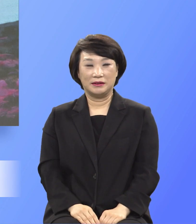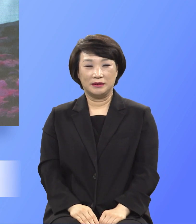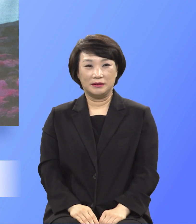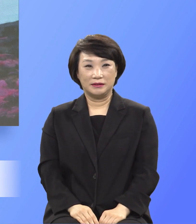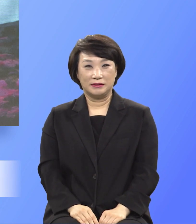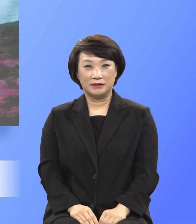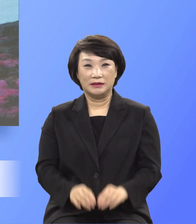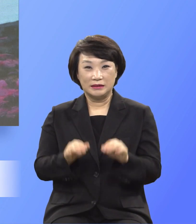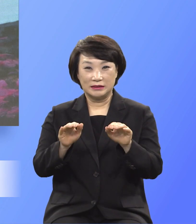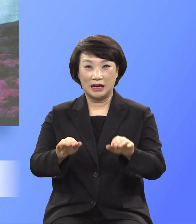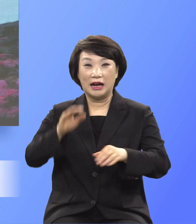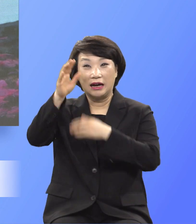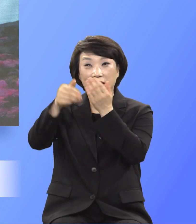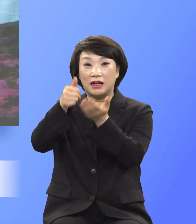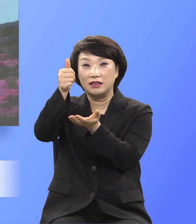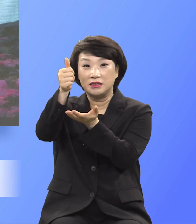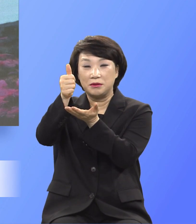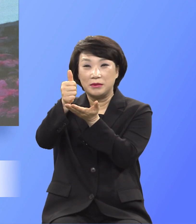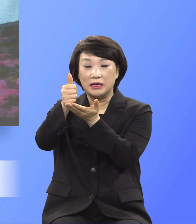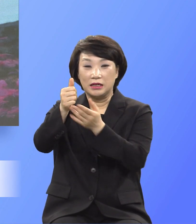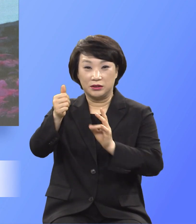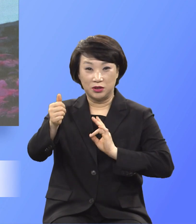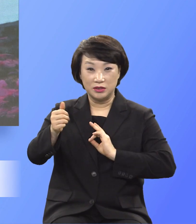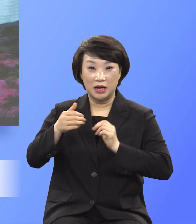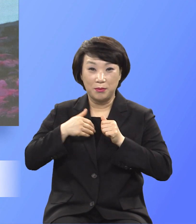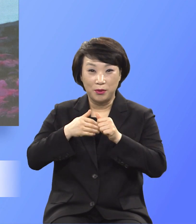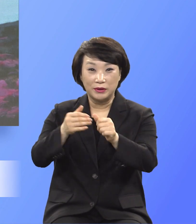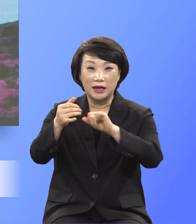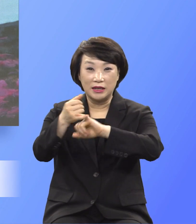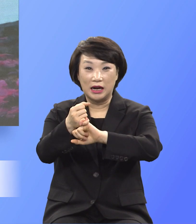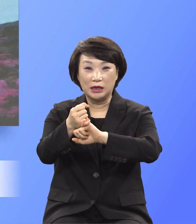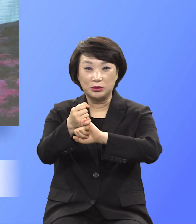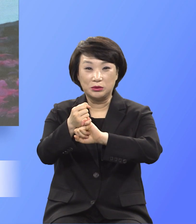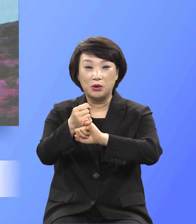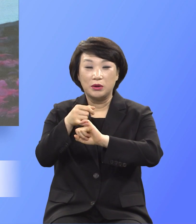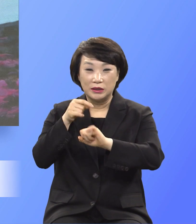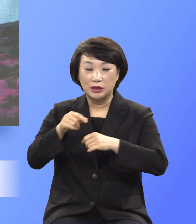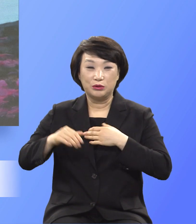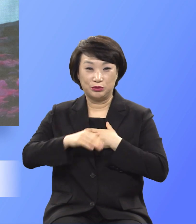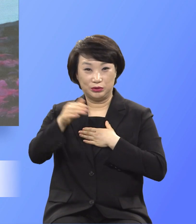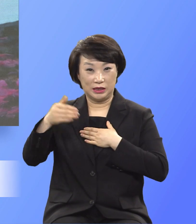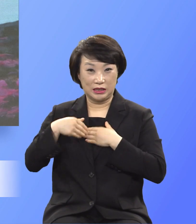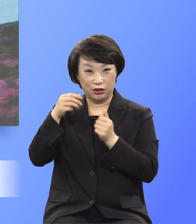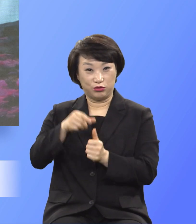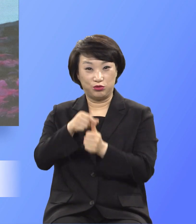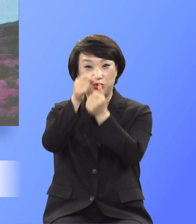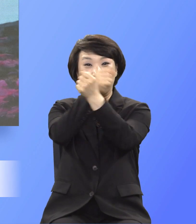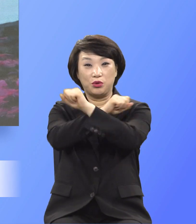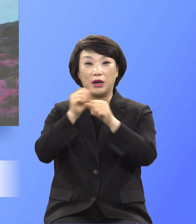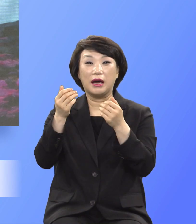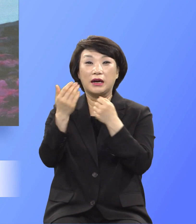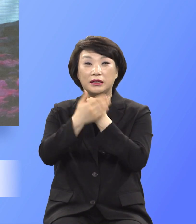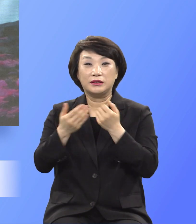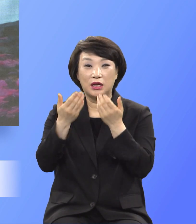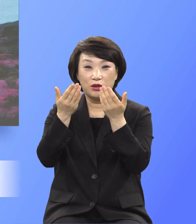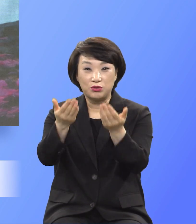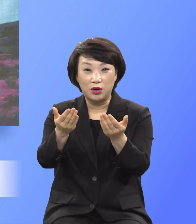하나님께서 선지자를 통해 약속하신 우리의 구속의 은총 속죄의